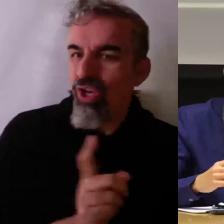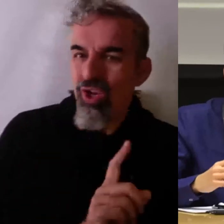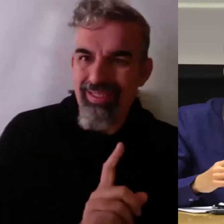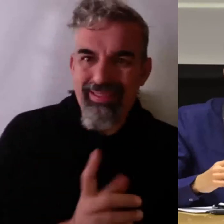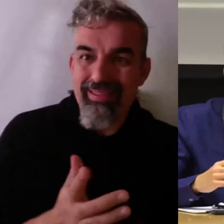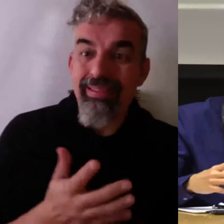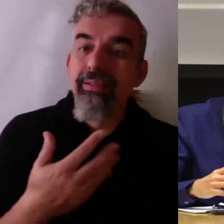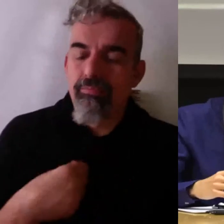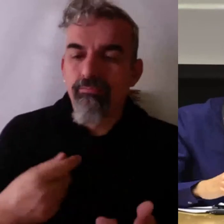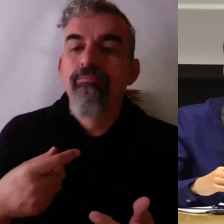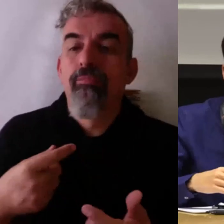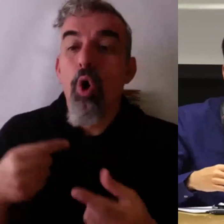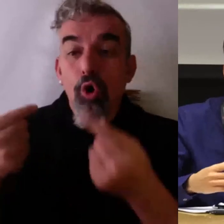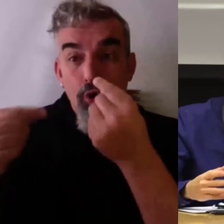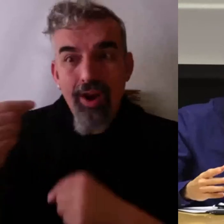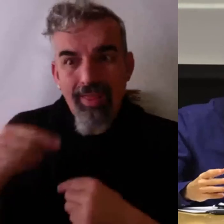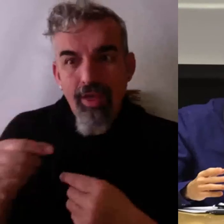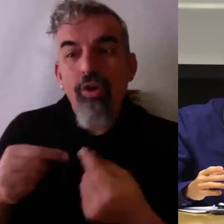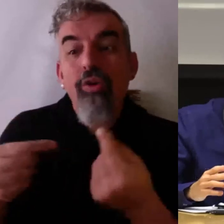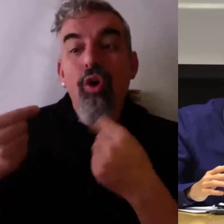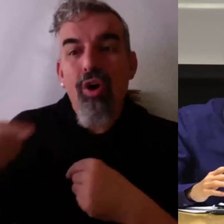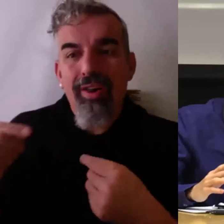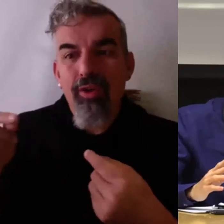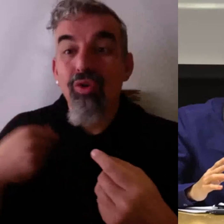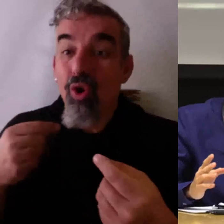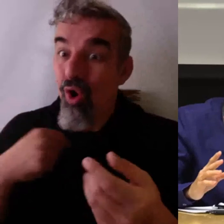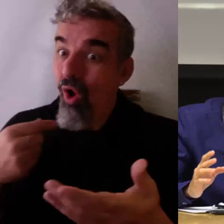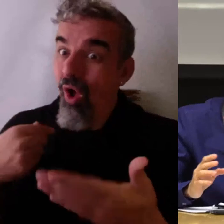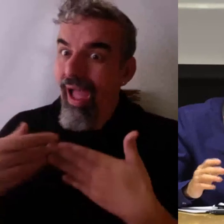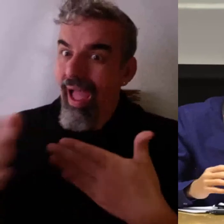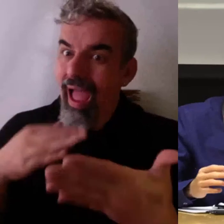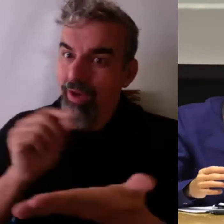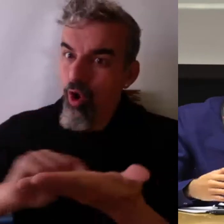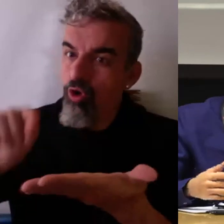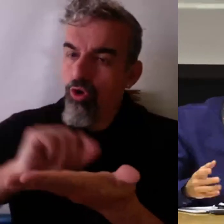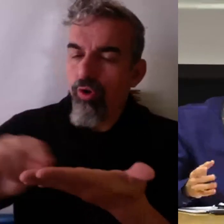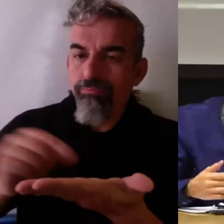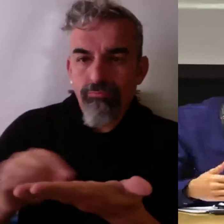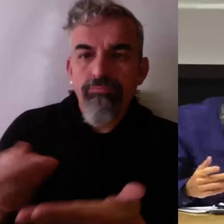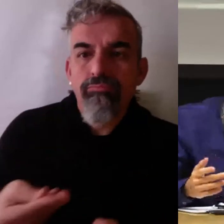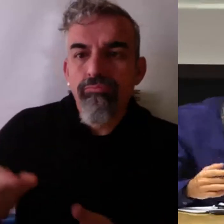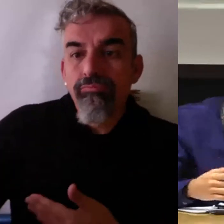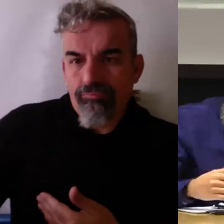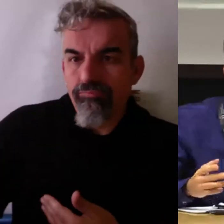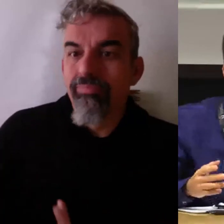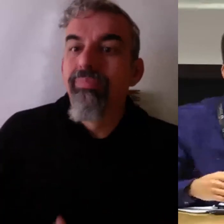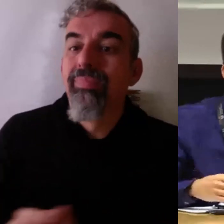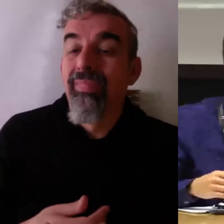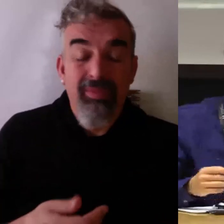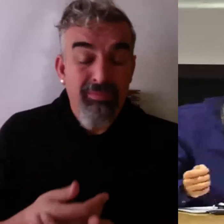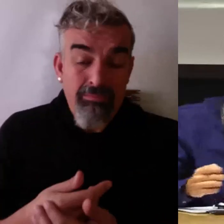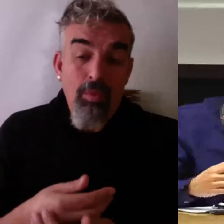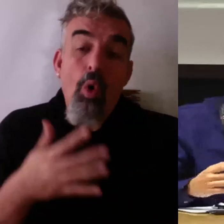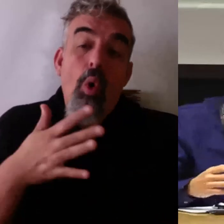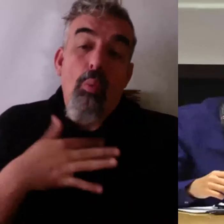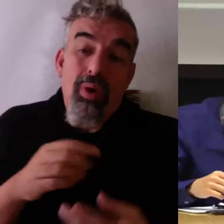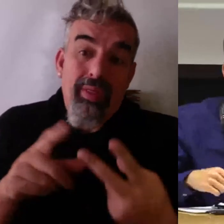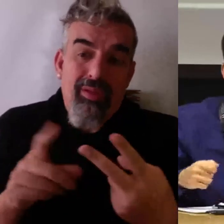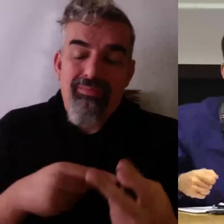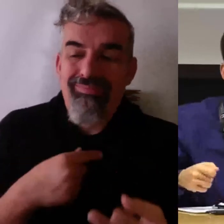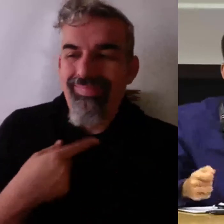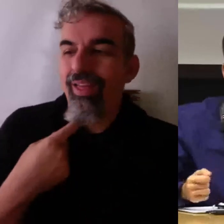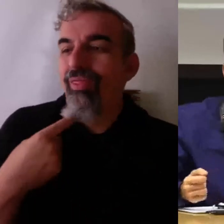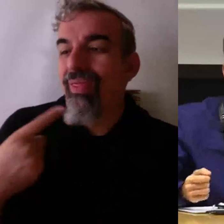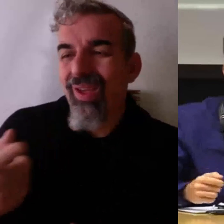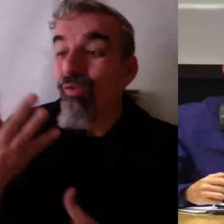también justamente engancharles con el tema de la comunicación. Y vais decir, ostras, pues lo voy a decir y no me hacen ni caso porque cuando ya lo voy a decir